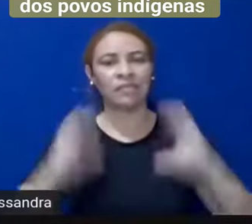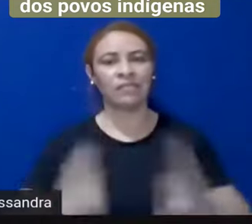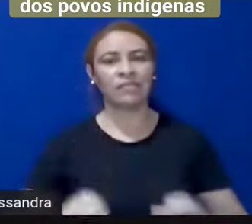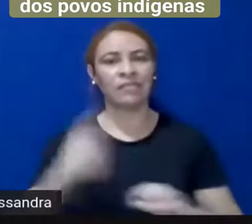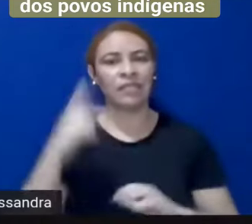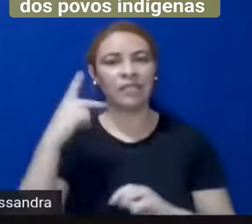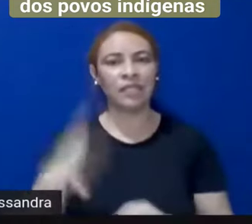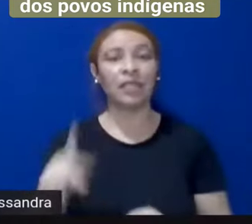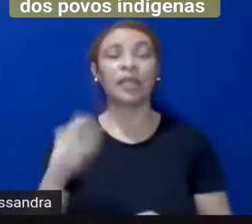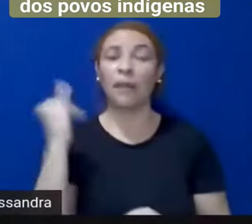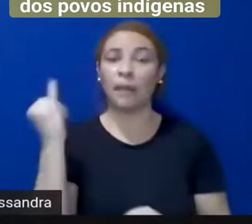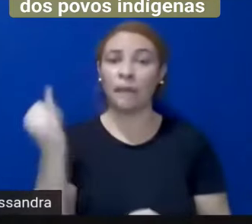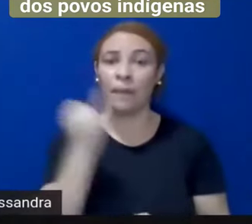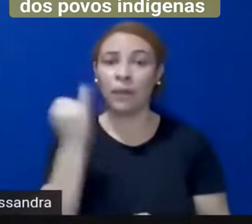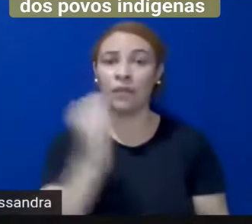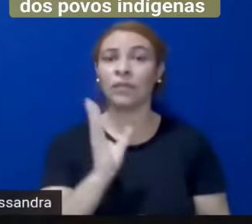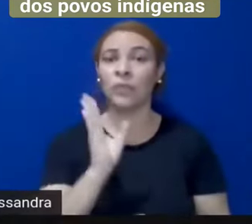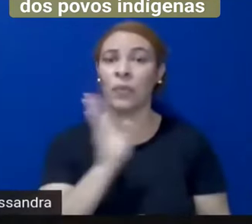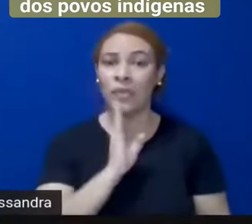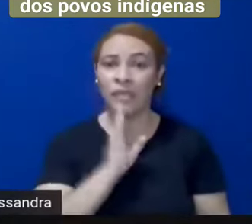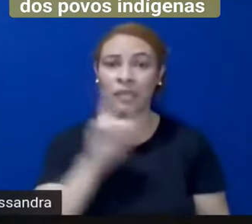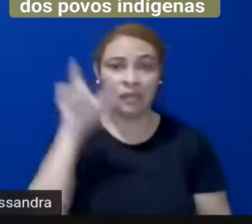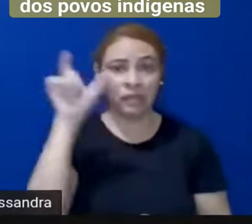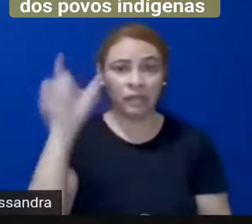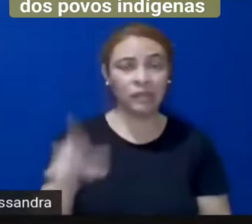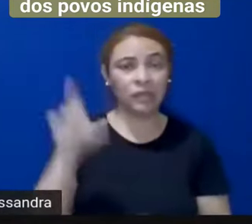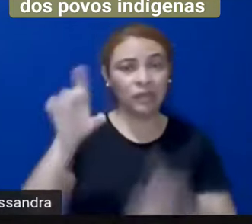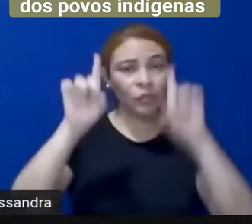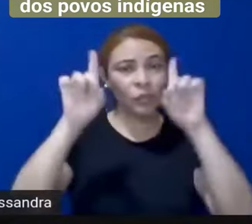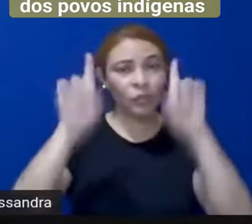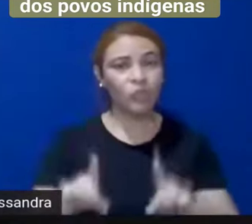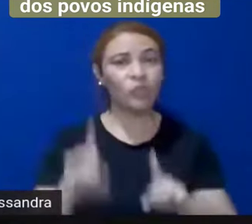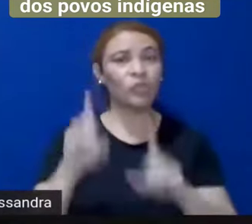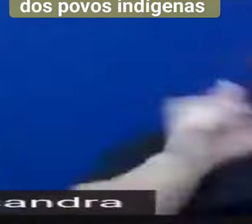conhecer que os direitos indígenas, eles são específicos, têm...